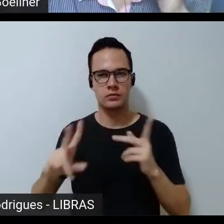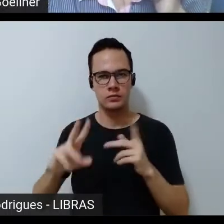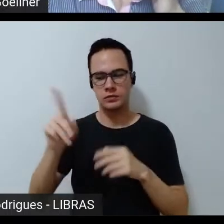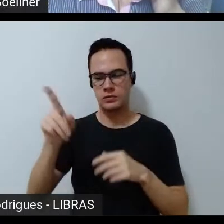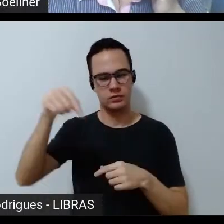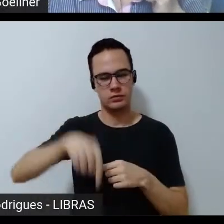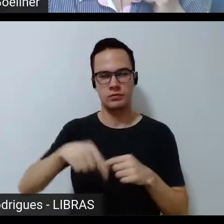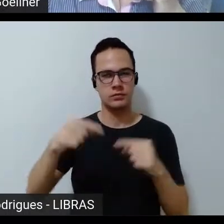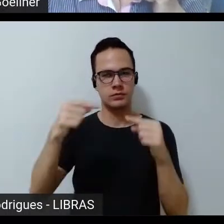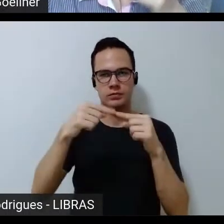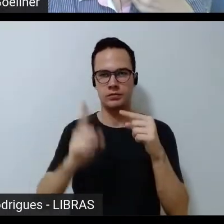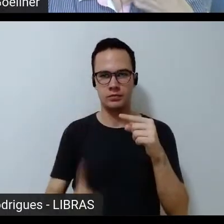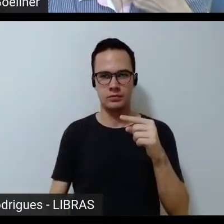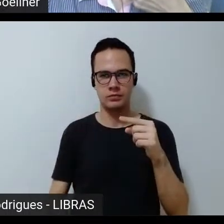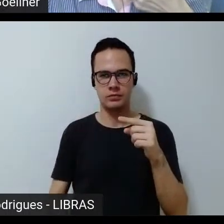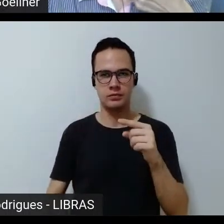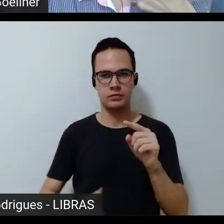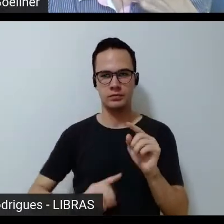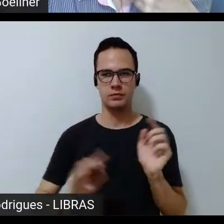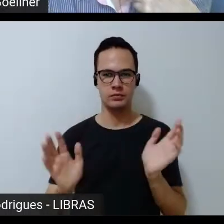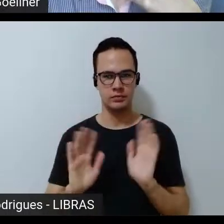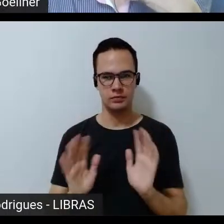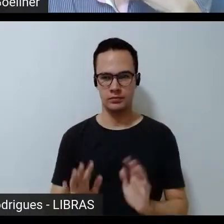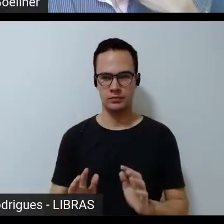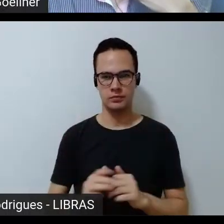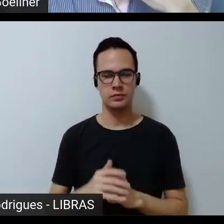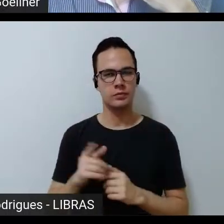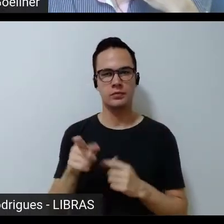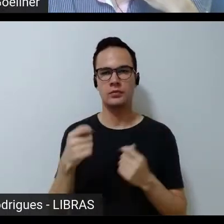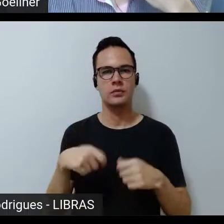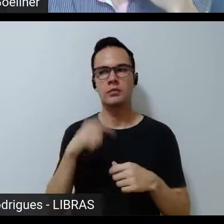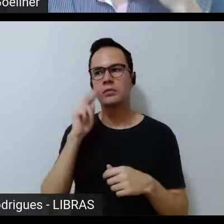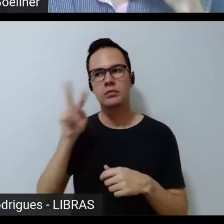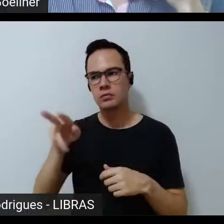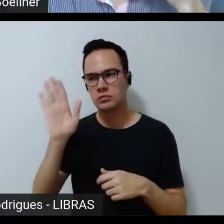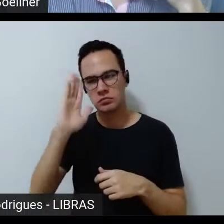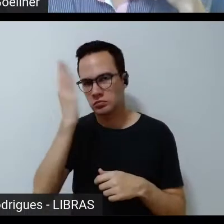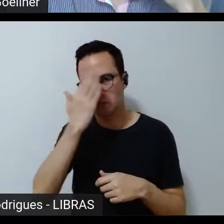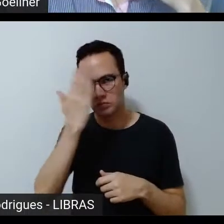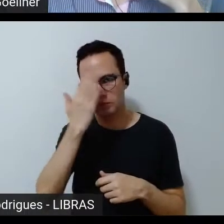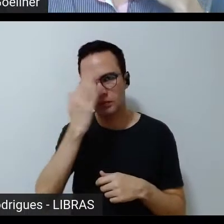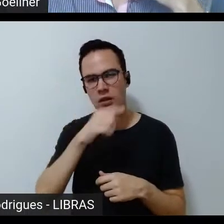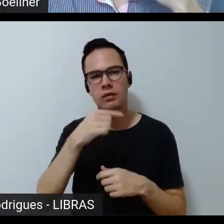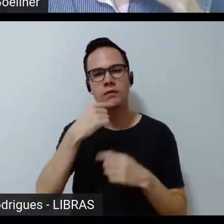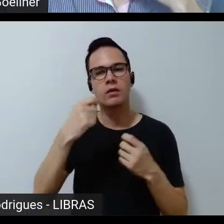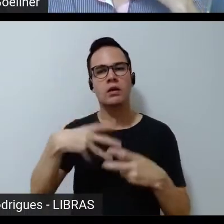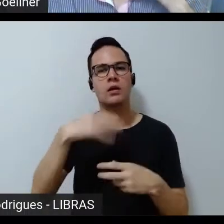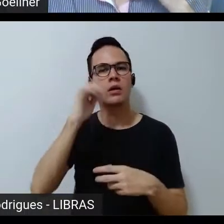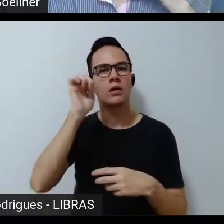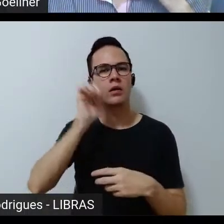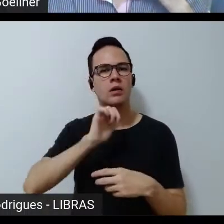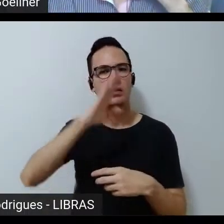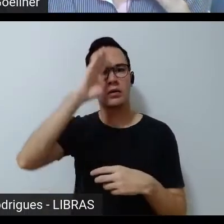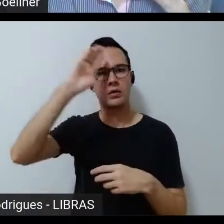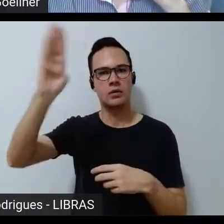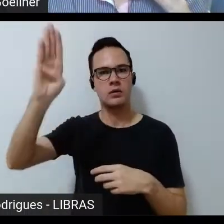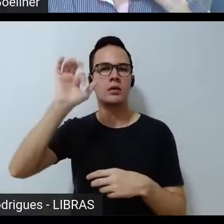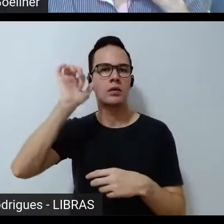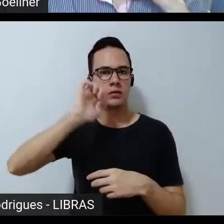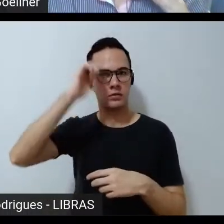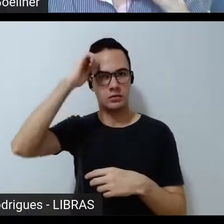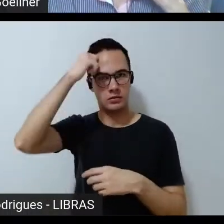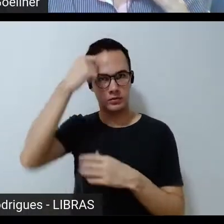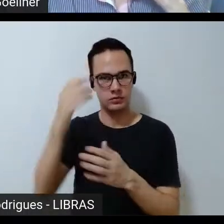aqui o que é diferente não deve estar nesse cenário nem deve ser visto e eles estavam falando de mulheres mas principalmente as mulheres negras e